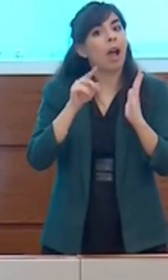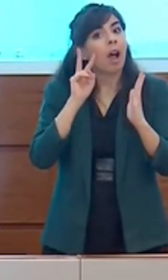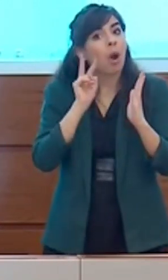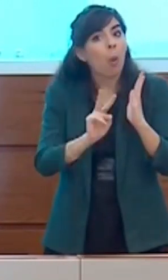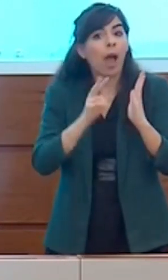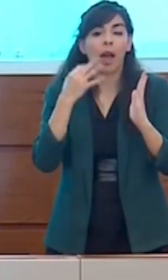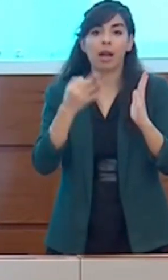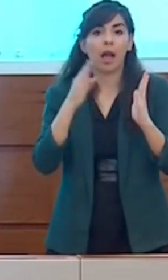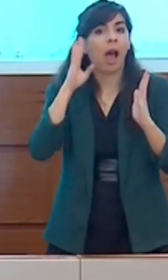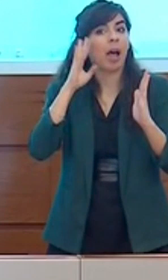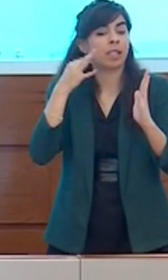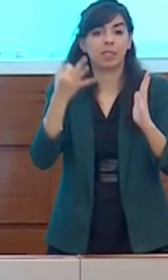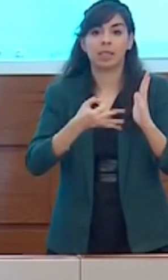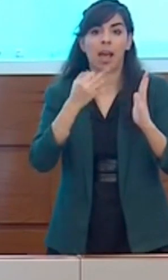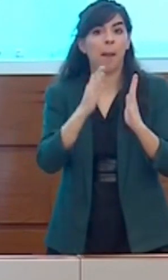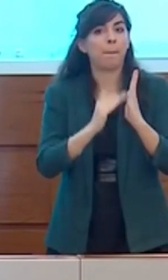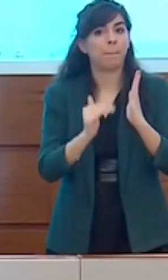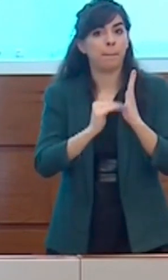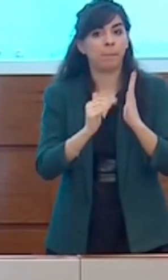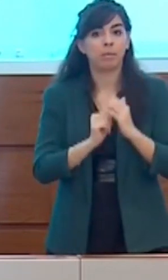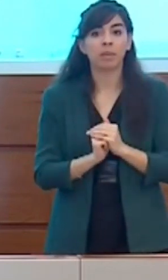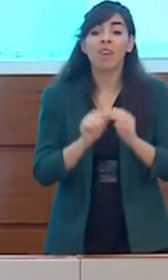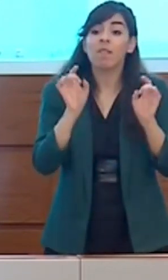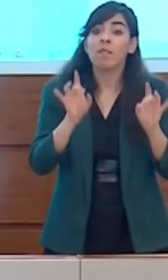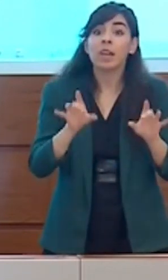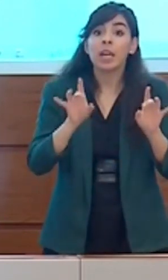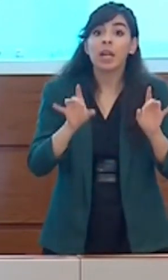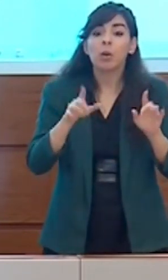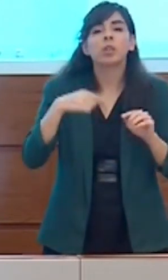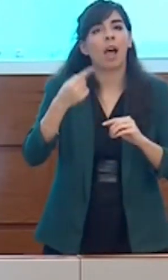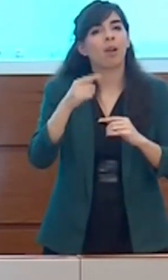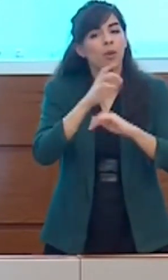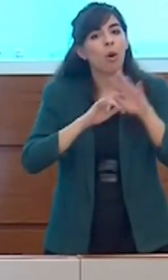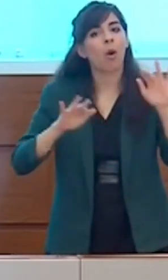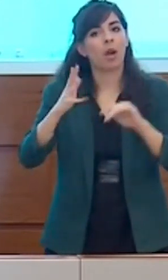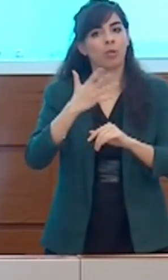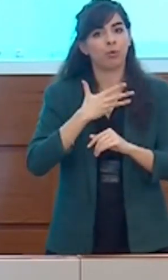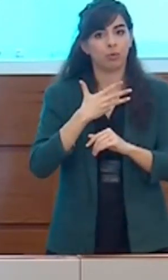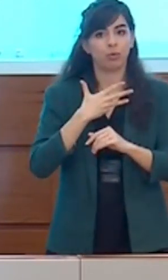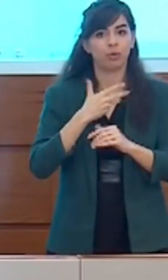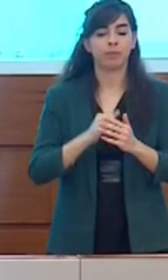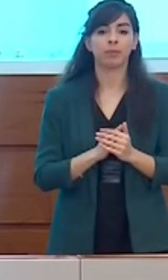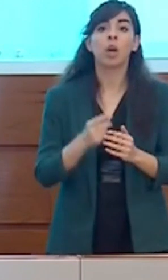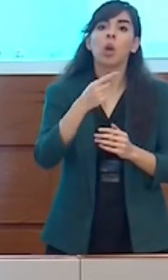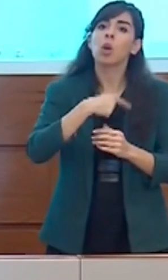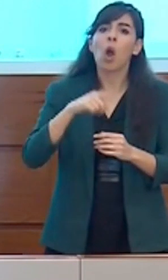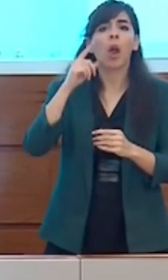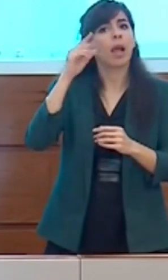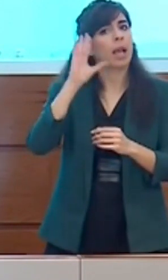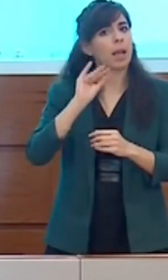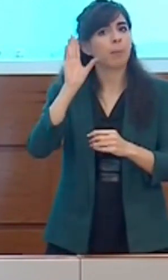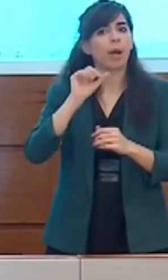Il virus è ancora tra noi, noi abbiamo imparato a contenerlo,